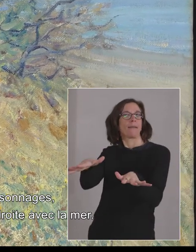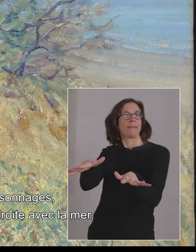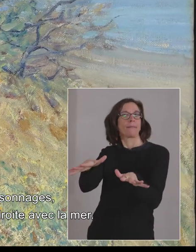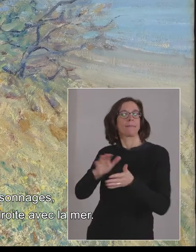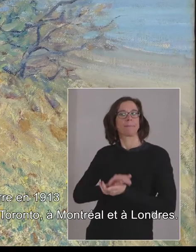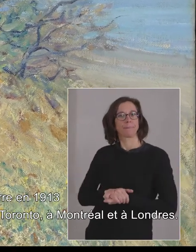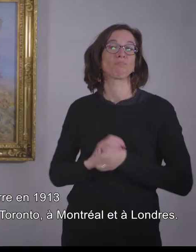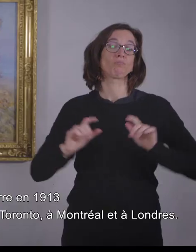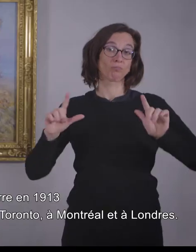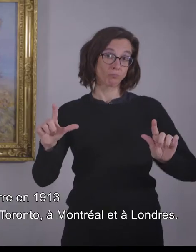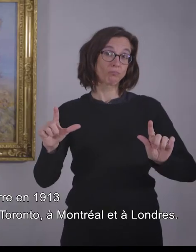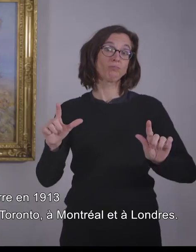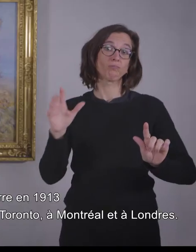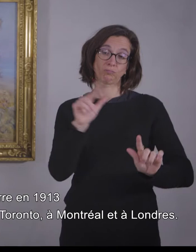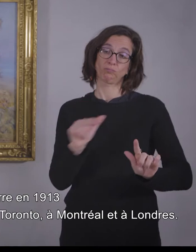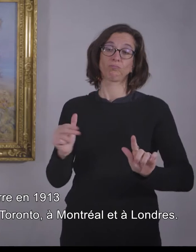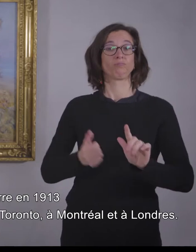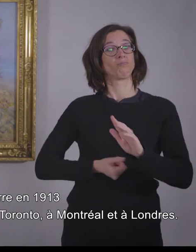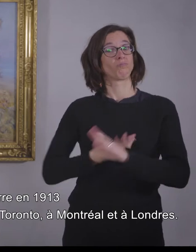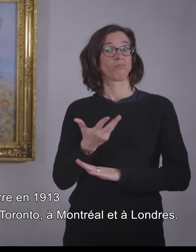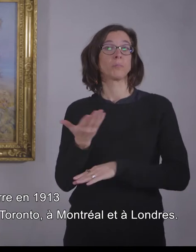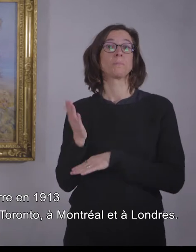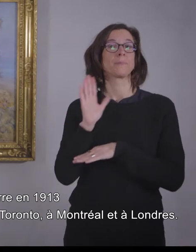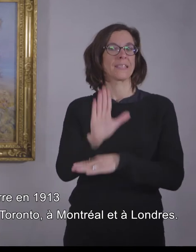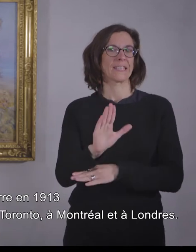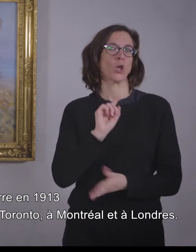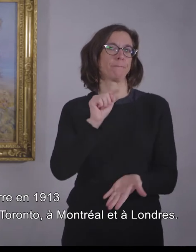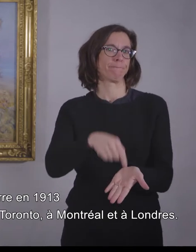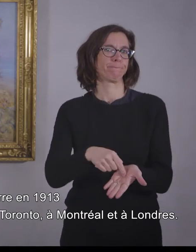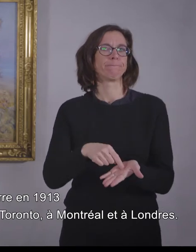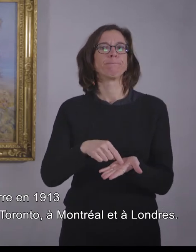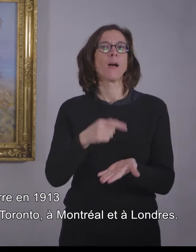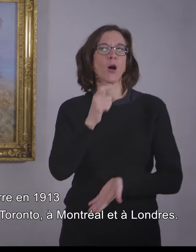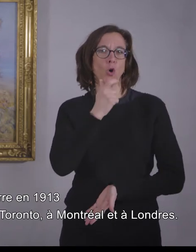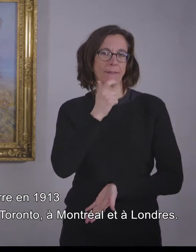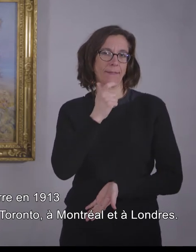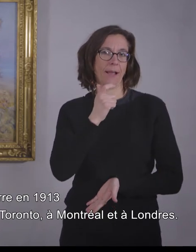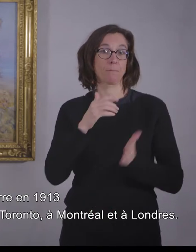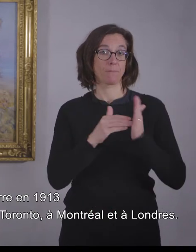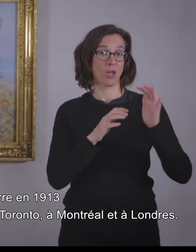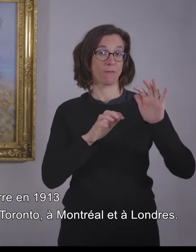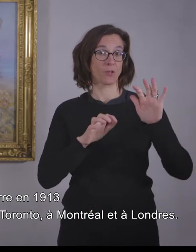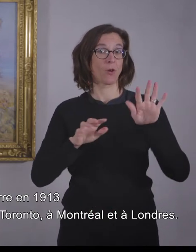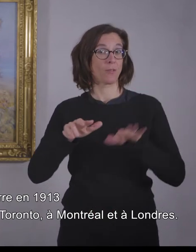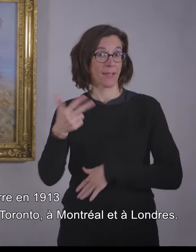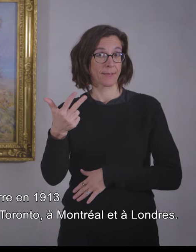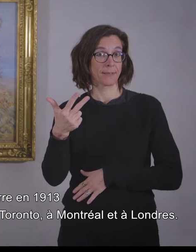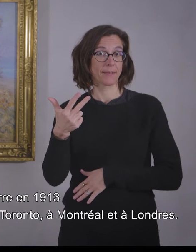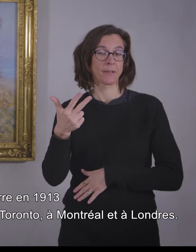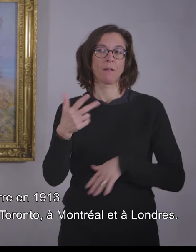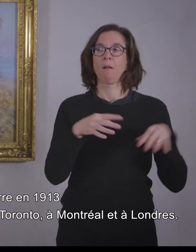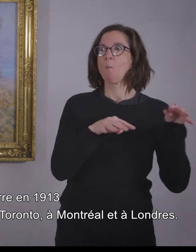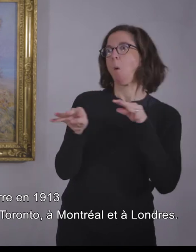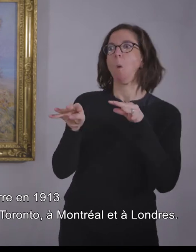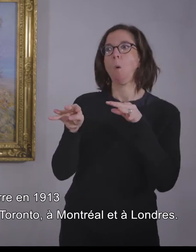Le tableau a été présenté en Angleterre en 1913 et a obtenu des critiques positives dans la